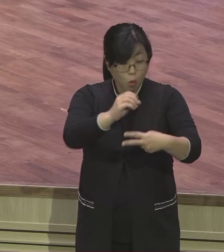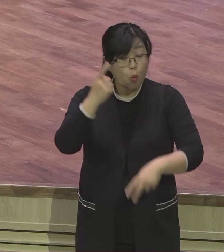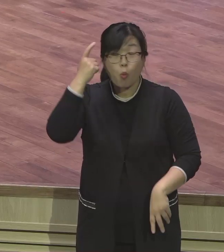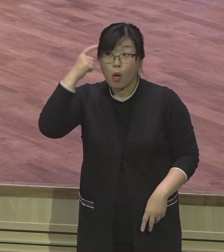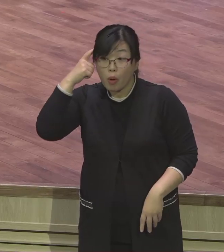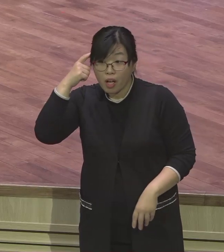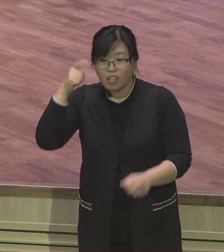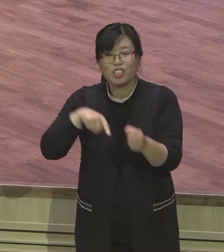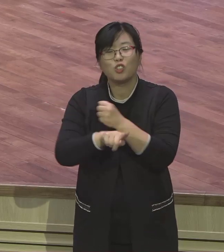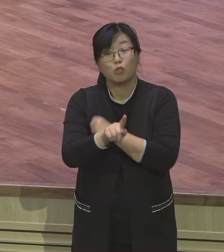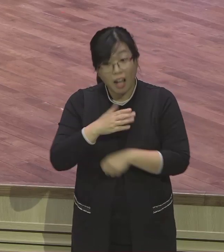수십 년 동안.